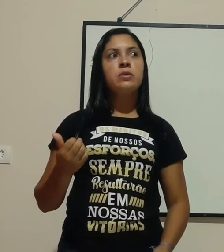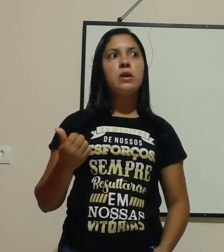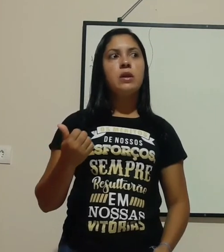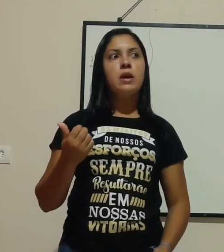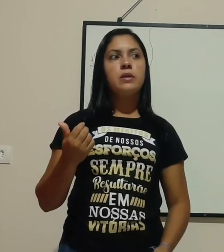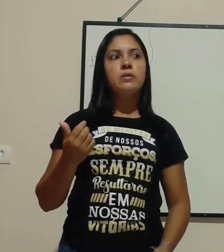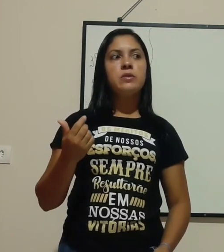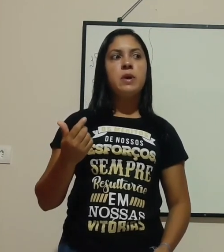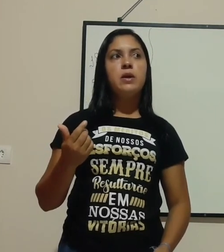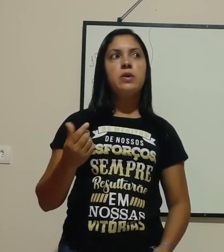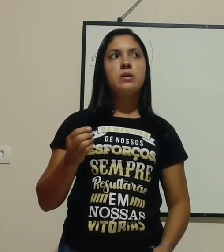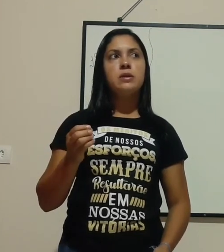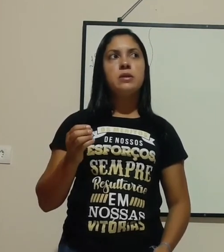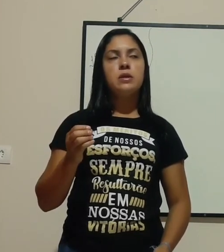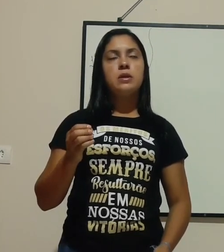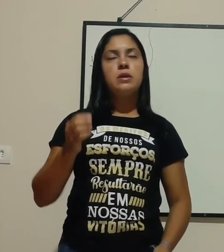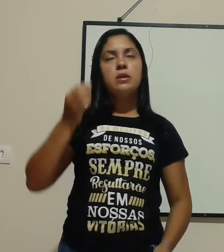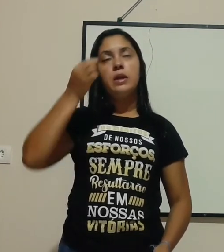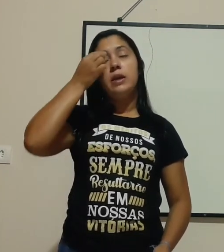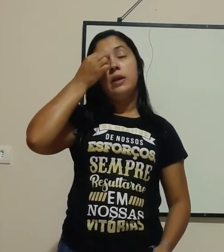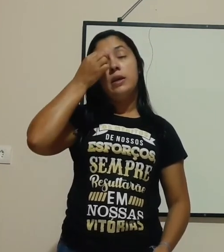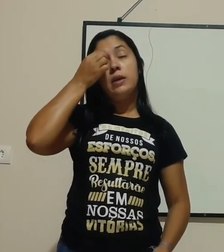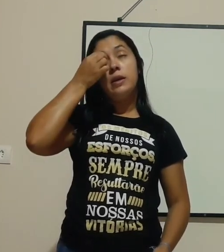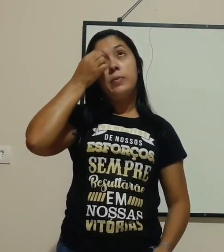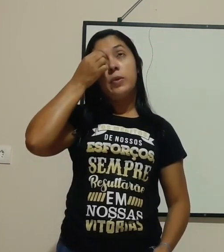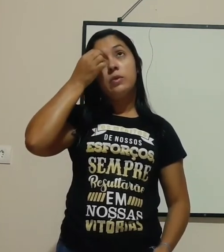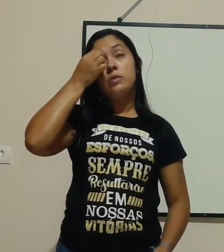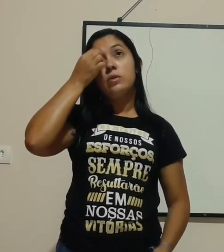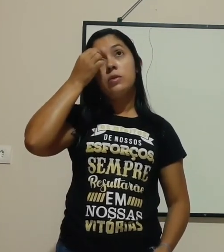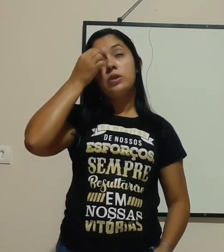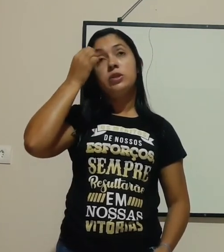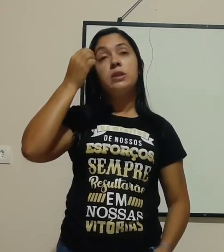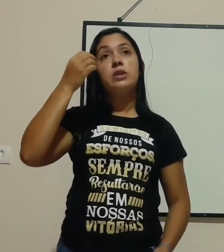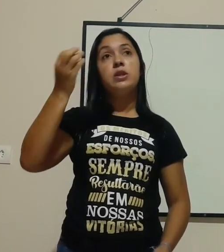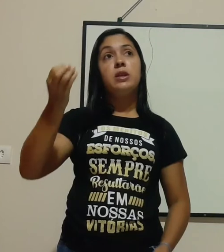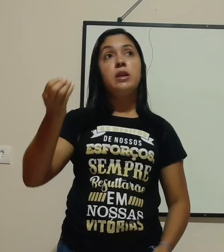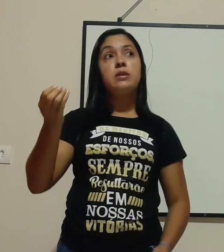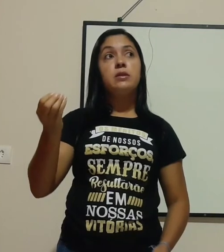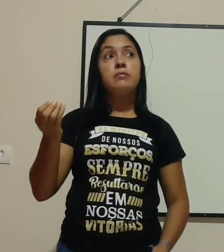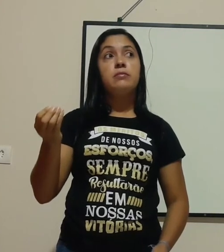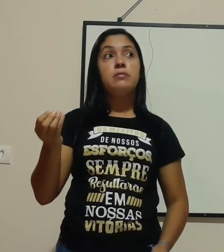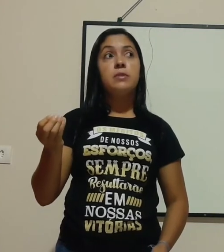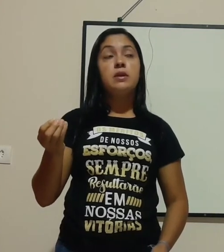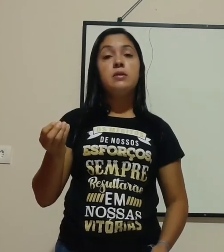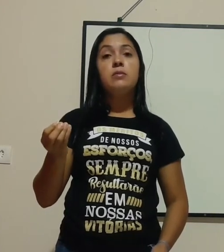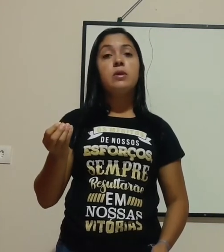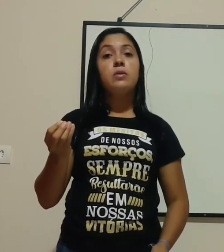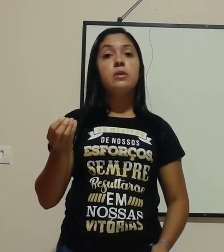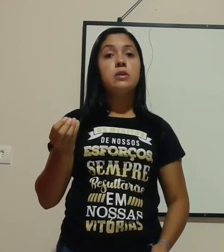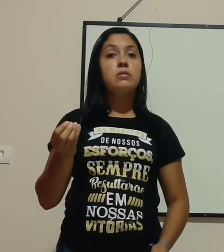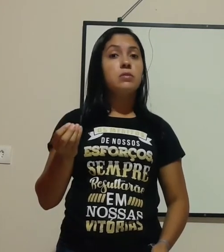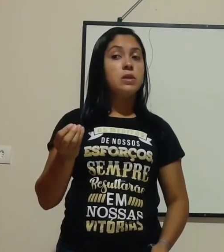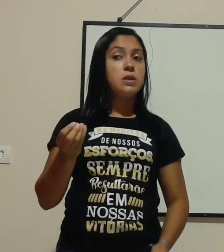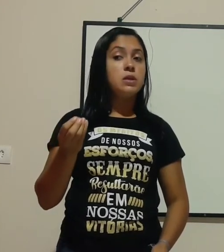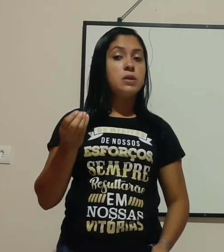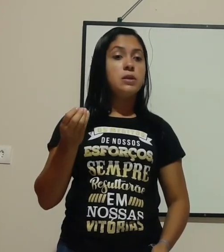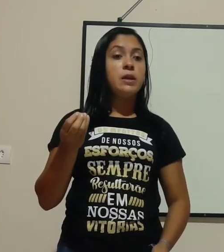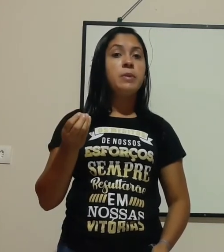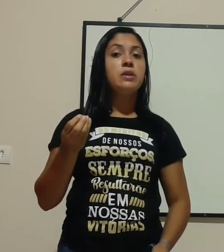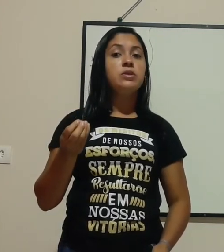dos maiores produtores de energia elétrica, né, ser uma coisa que demanda